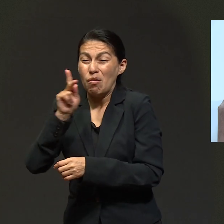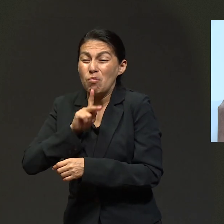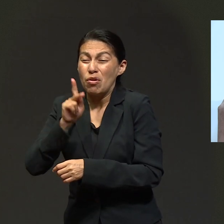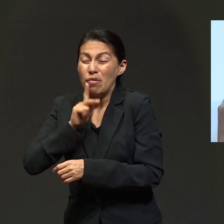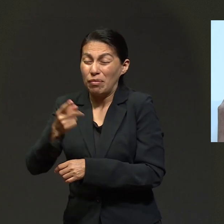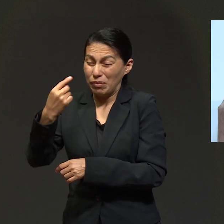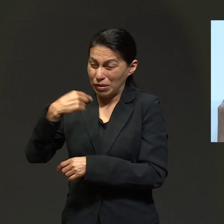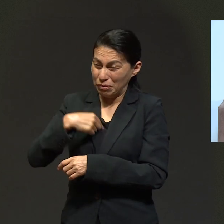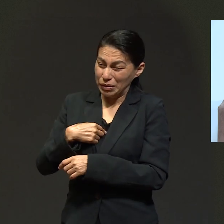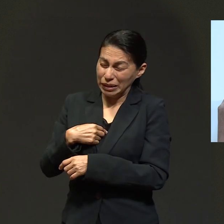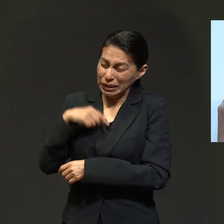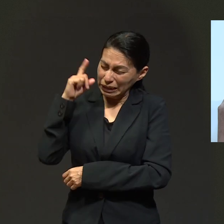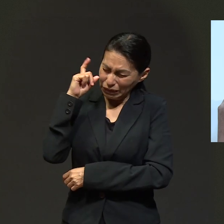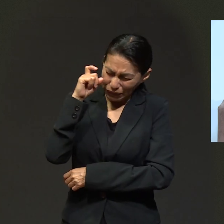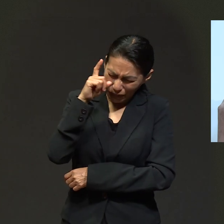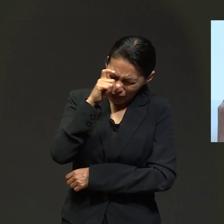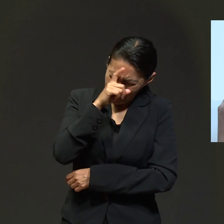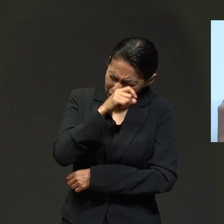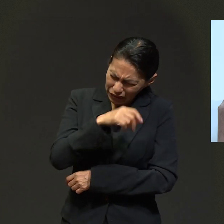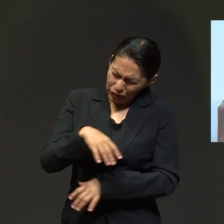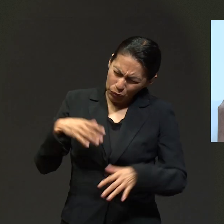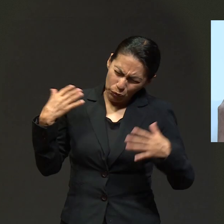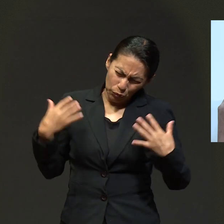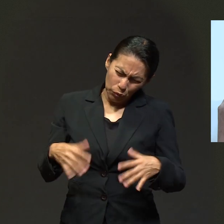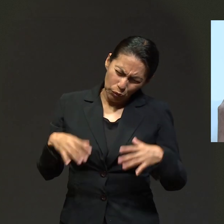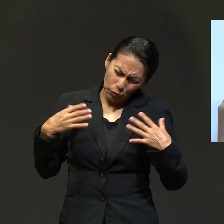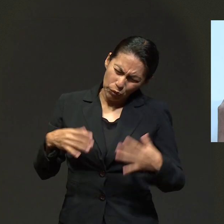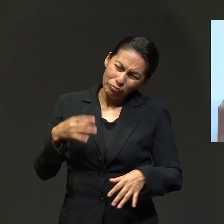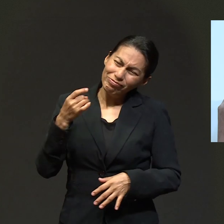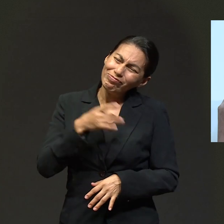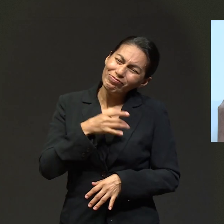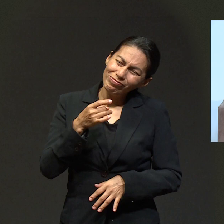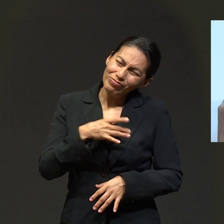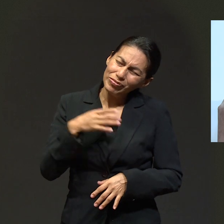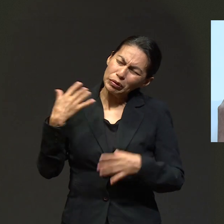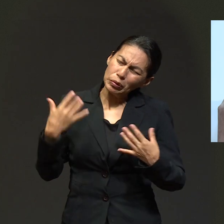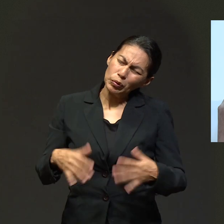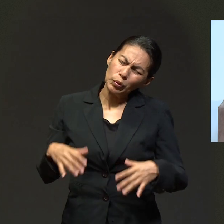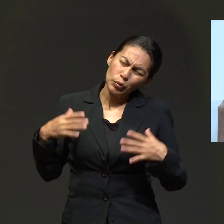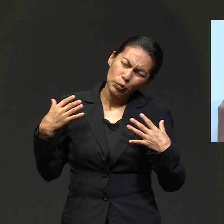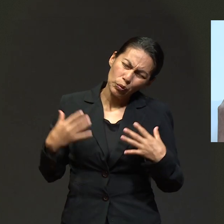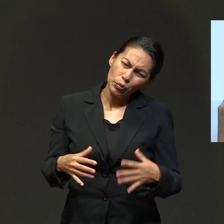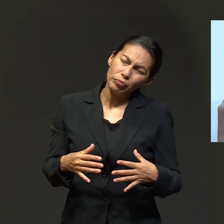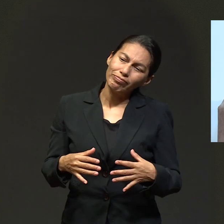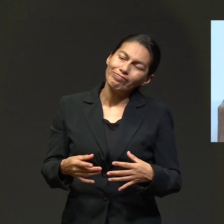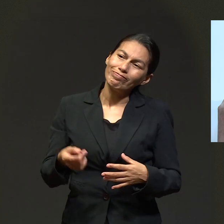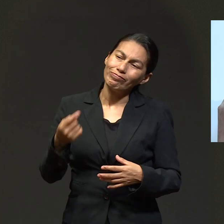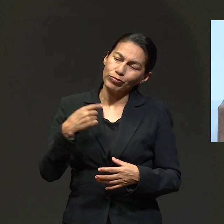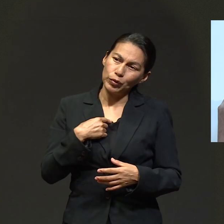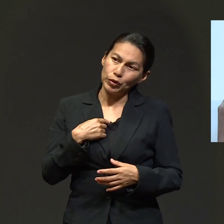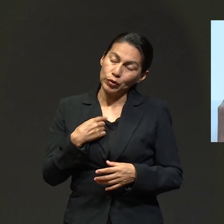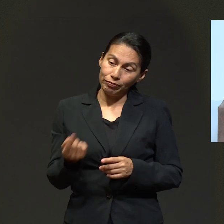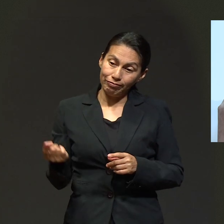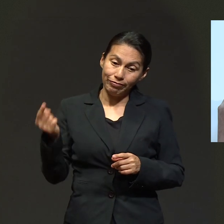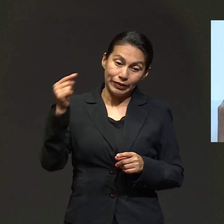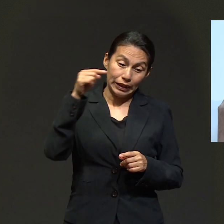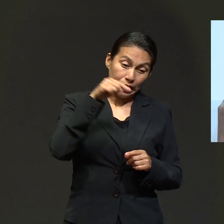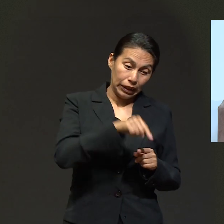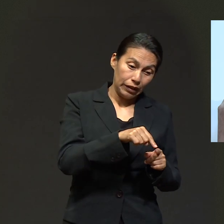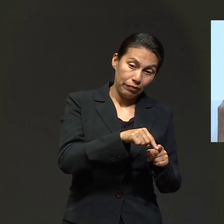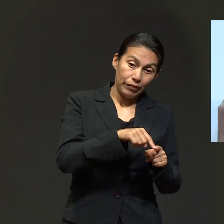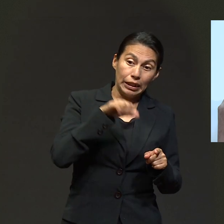para mí. Una prueba muy, muy grande. Pero también dolorosa. Humanamente dolorosa. Porque